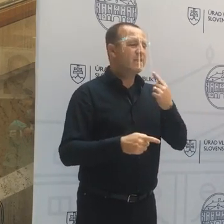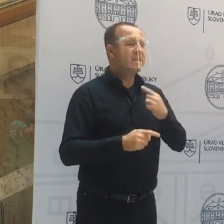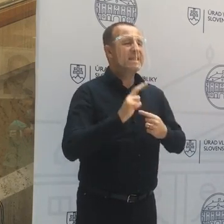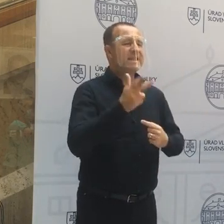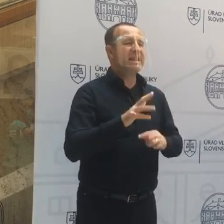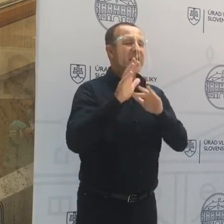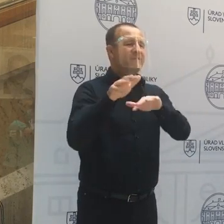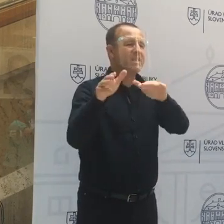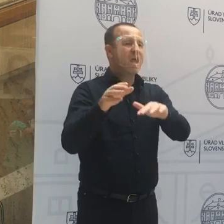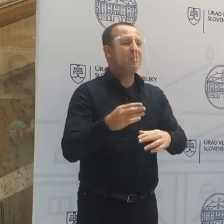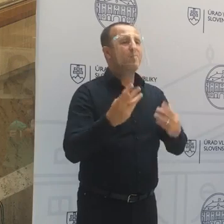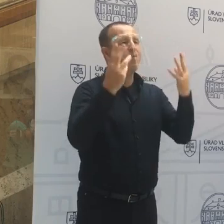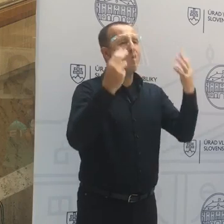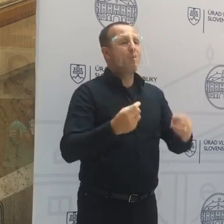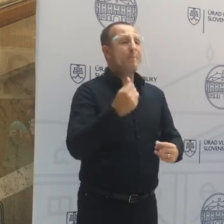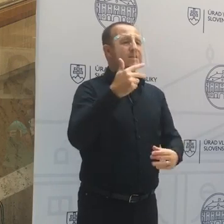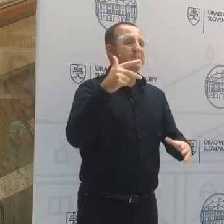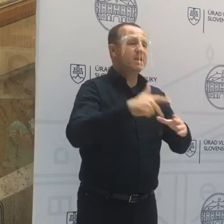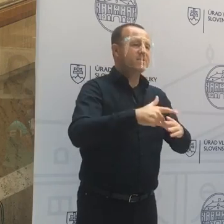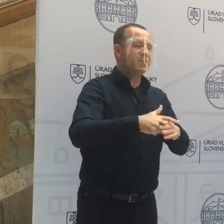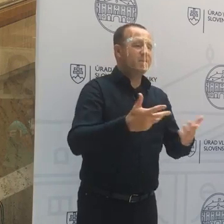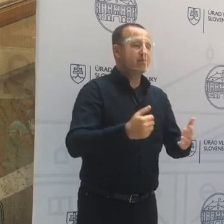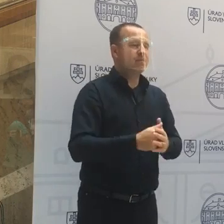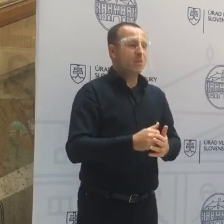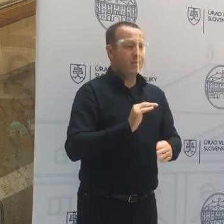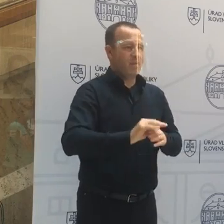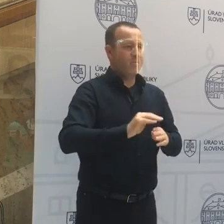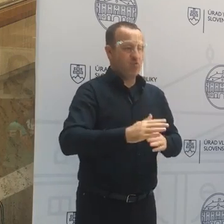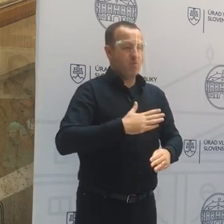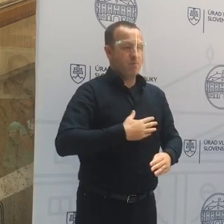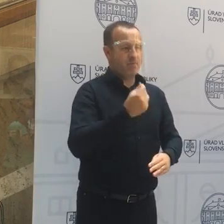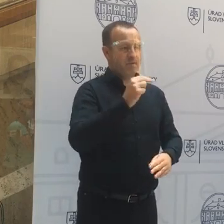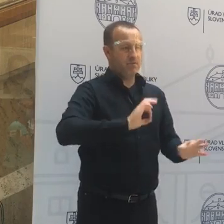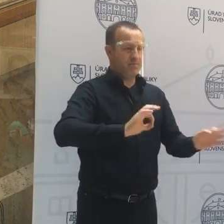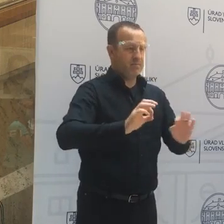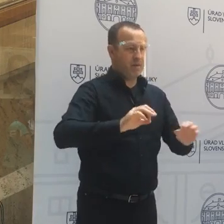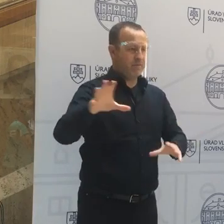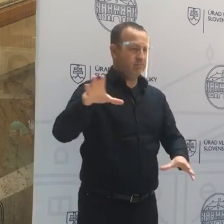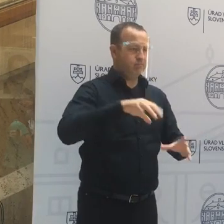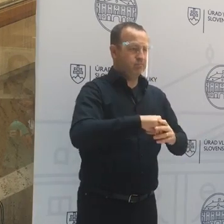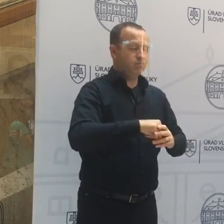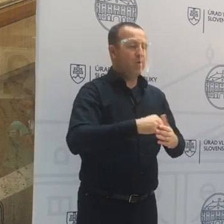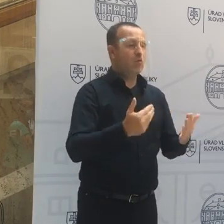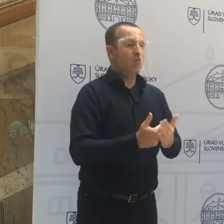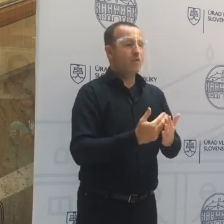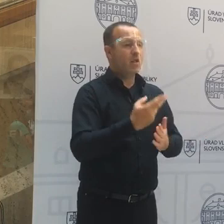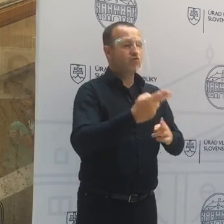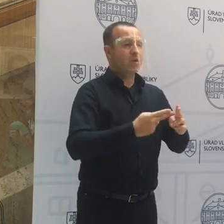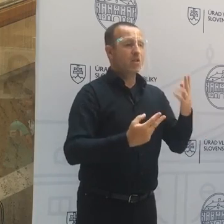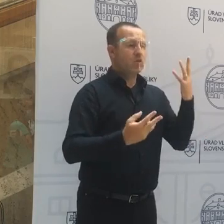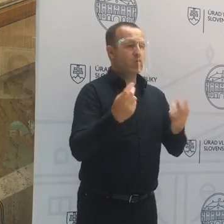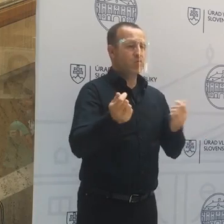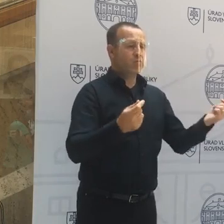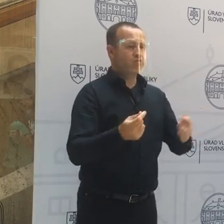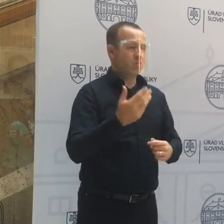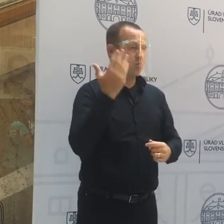odhadujeme tak, že okrem tých peniazí, ktoré už máme k dispozícii, v tej novele štátneho rozpočtu bolo